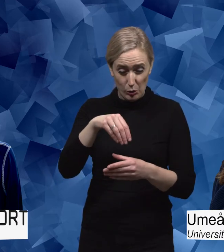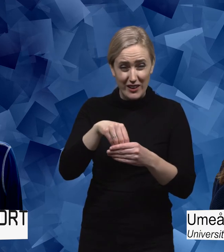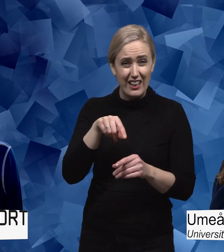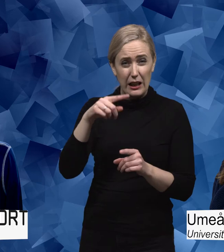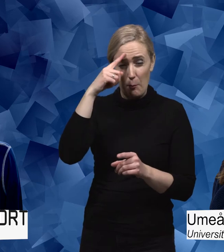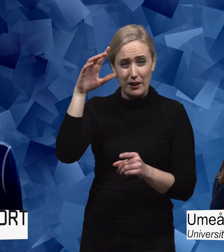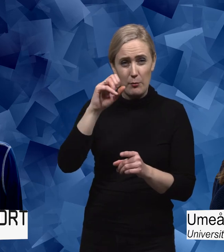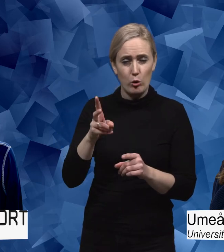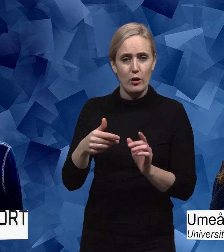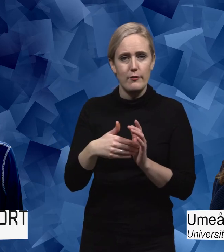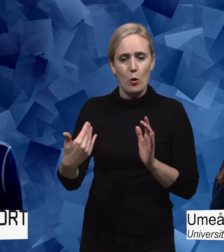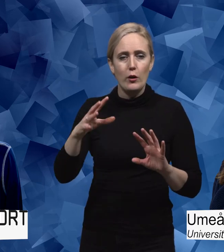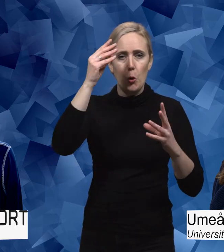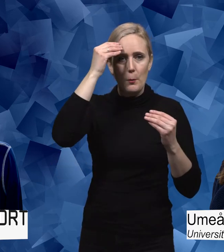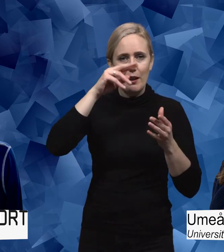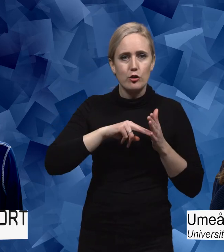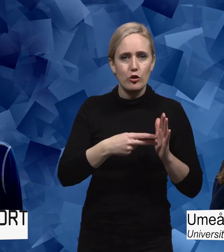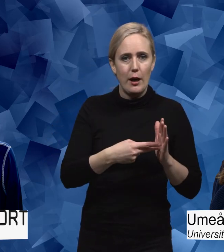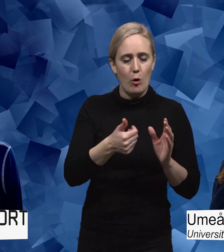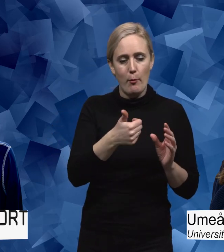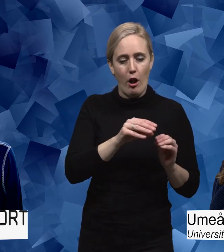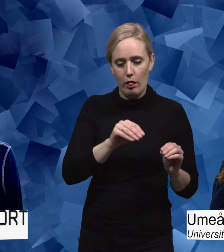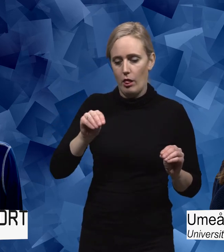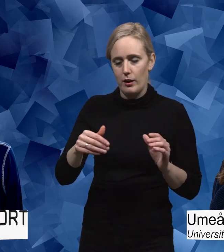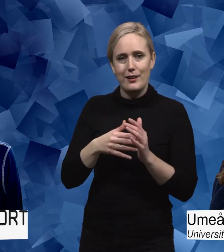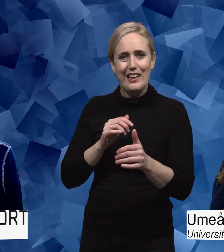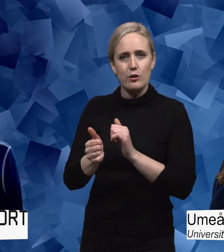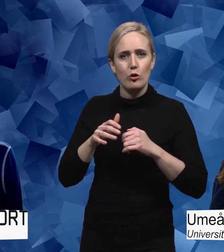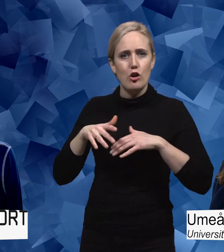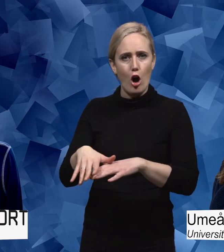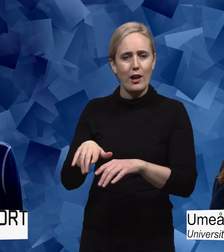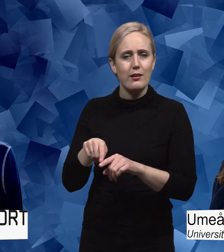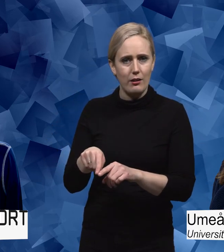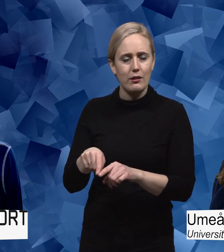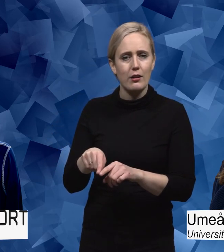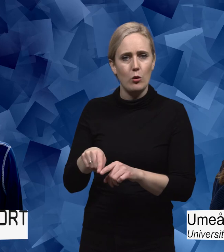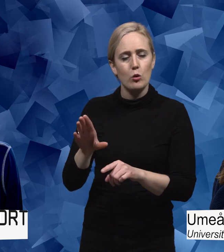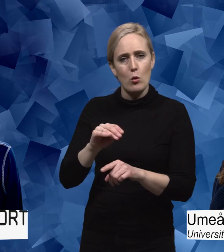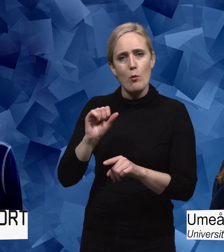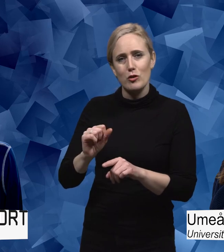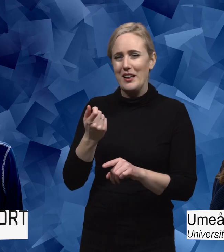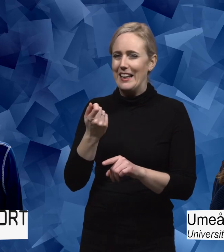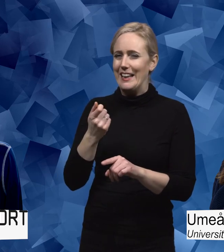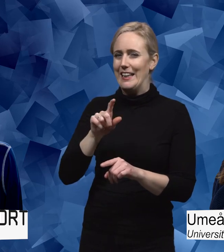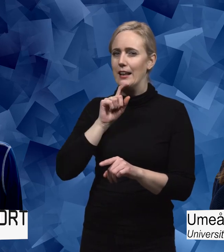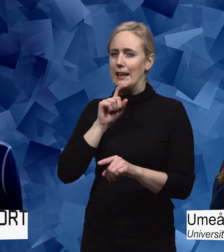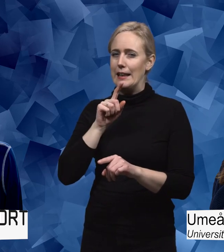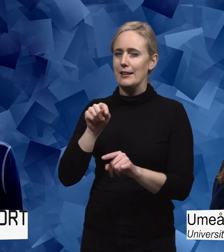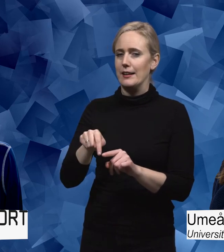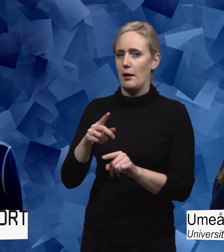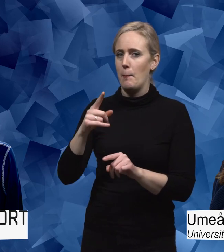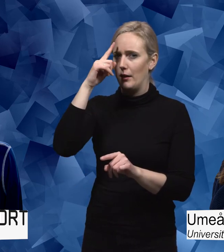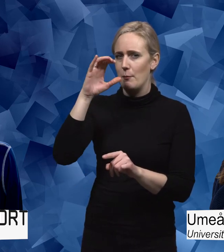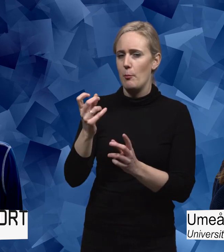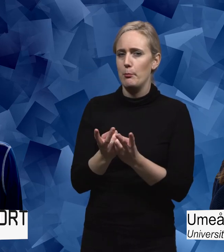ju också ett begrepp som är hämtat från utbildningssystemet och lyft över på idrottsrörelsen. Där tänker jag också att man får hålla sig kritiskt till